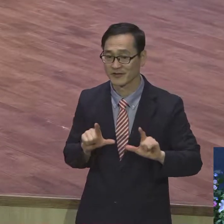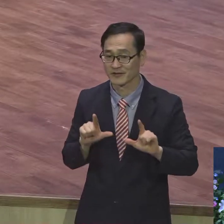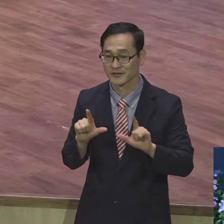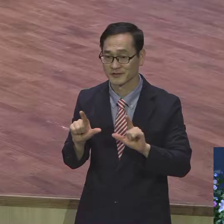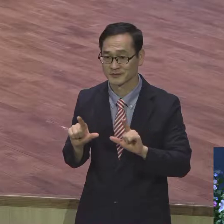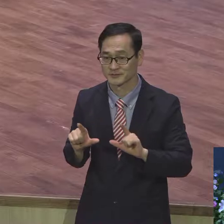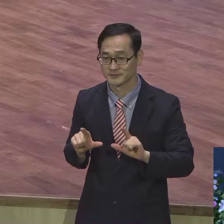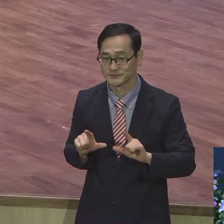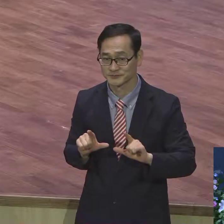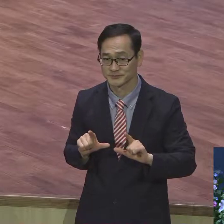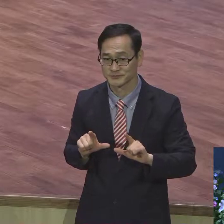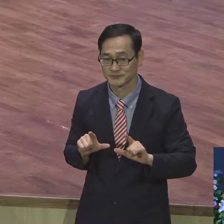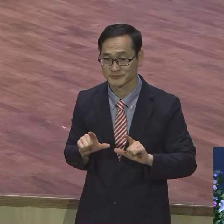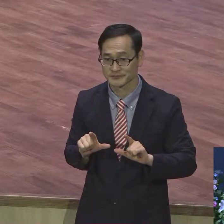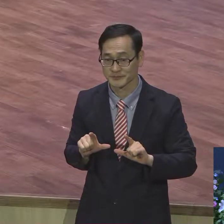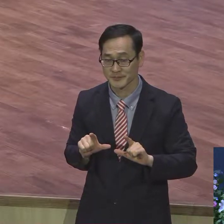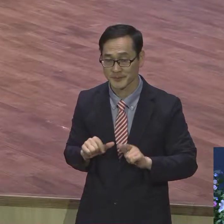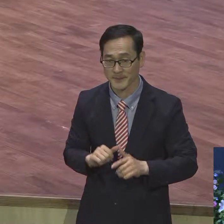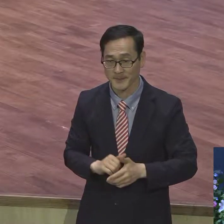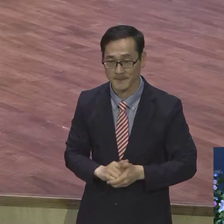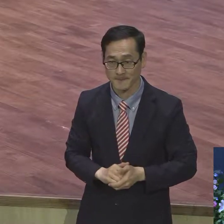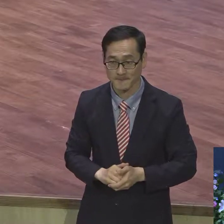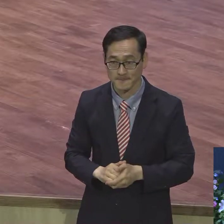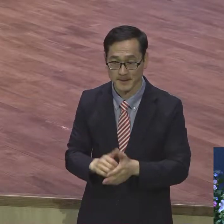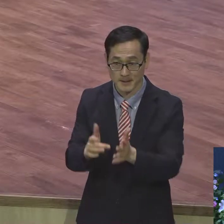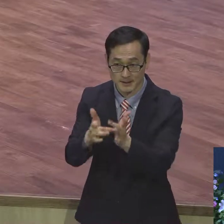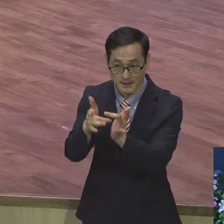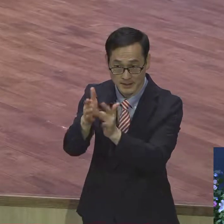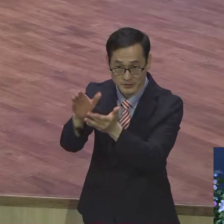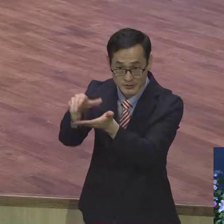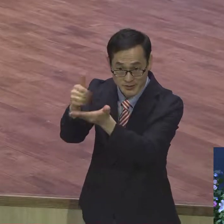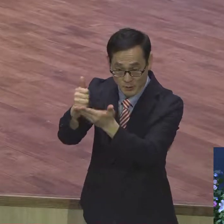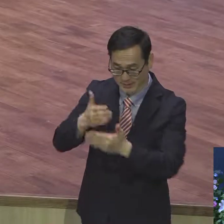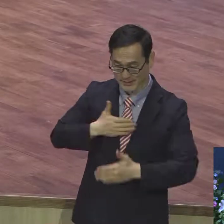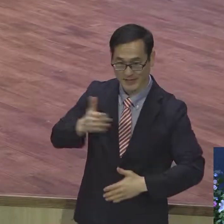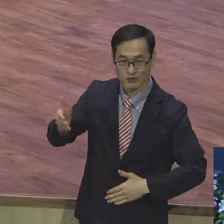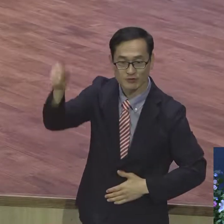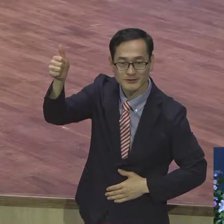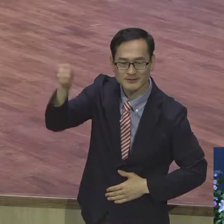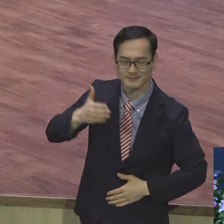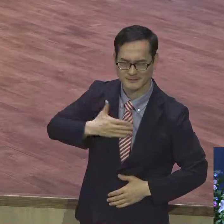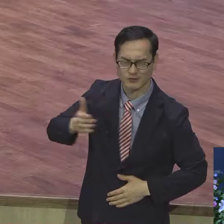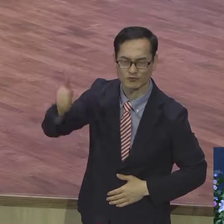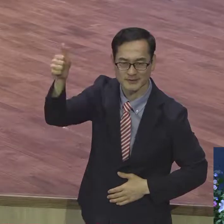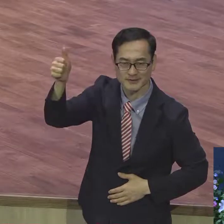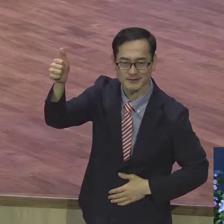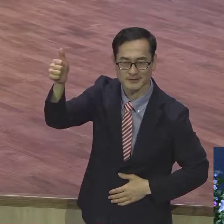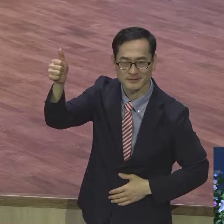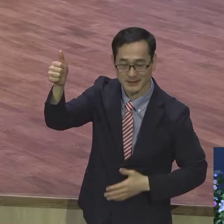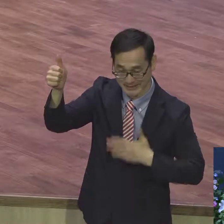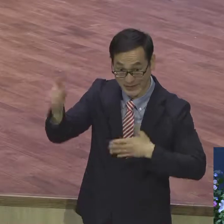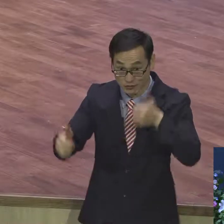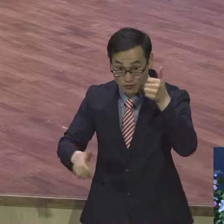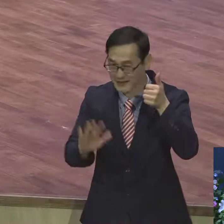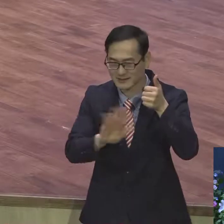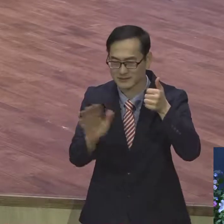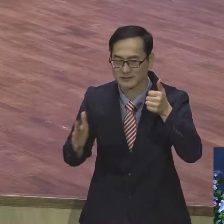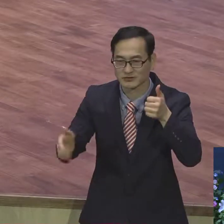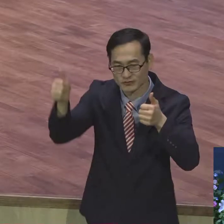다시 말하면 예수 그리스도가 주인 된 삶을 사는 사람 내가 주인이 아니에요. 권력이 아니고